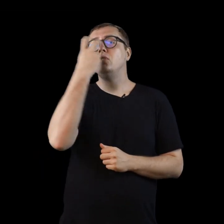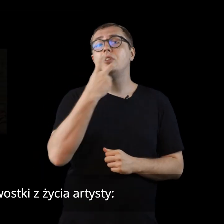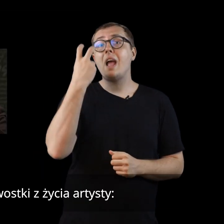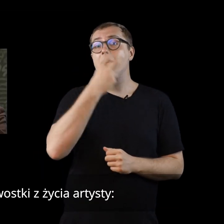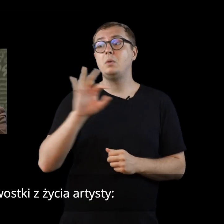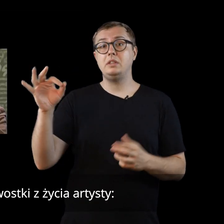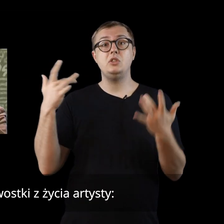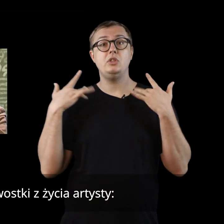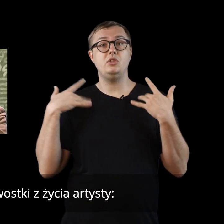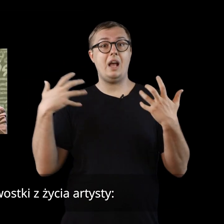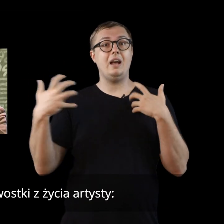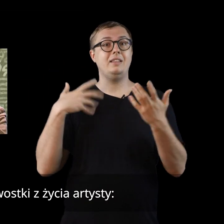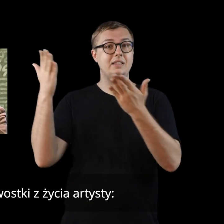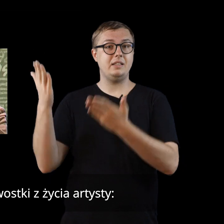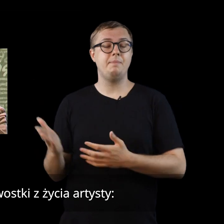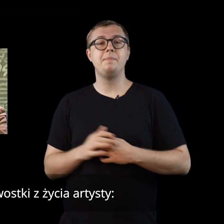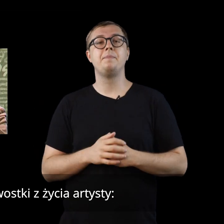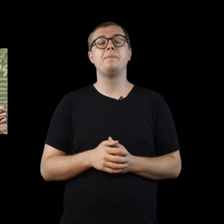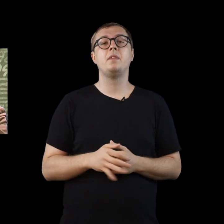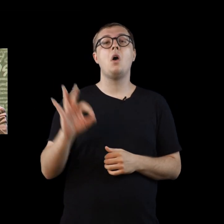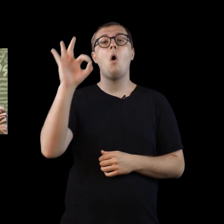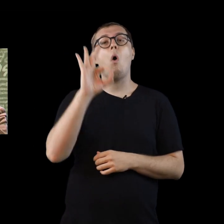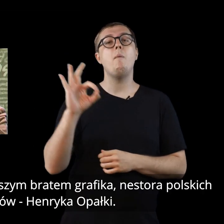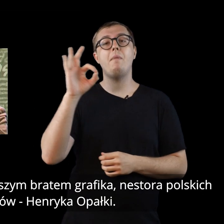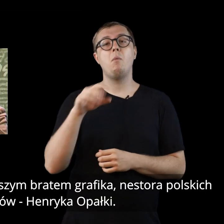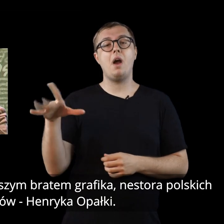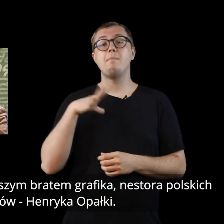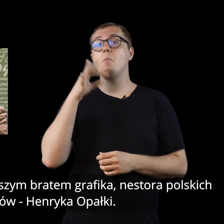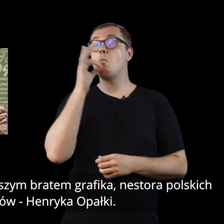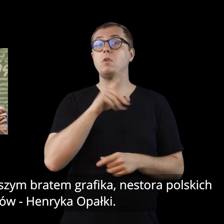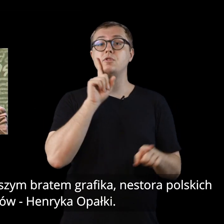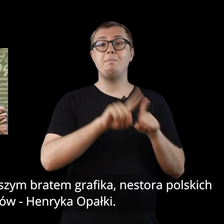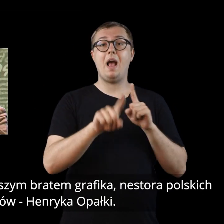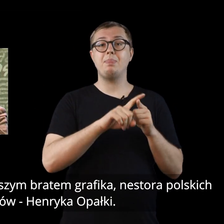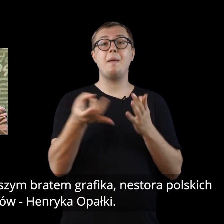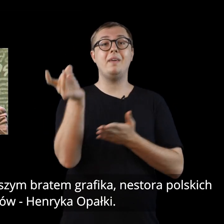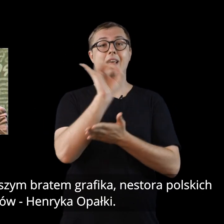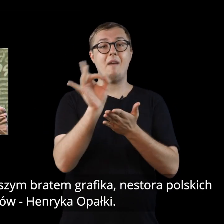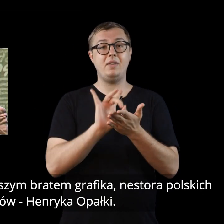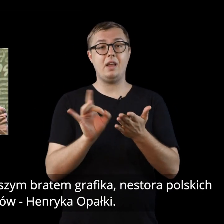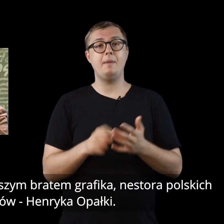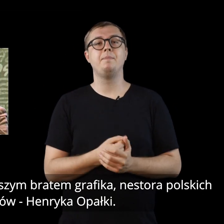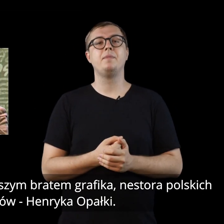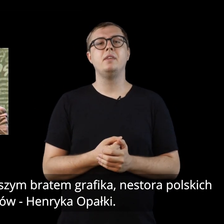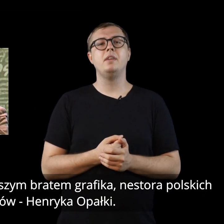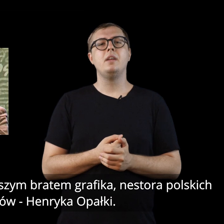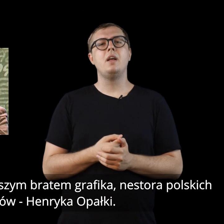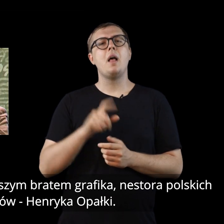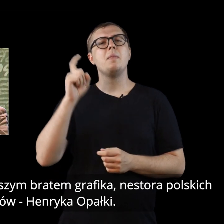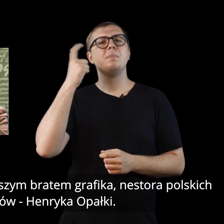Ciekawostki z życia artysty. Roman Opałka był młodszym bratem grafika, nestora polskich